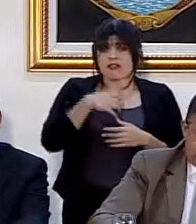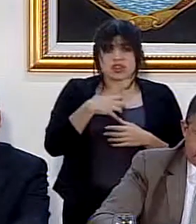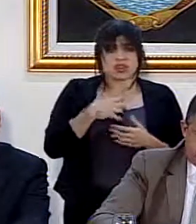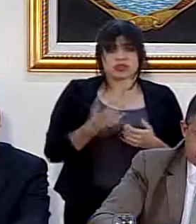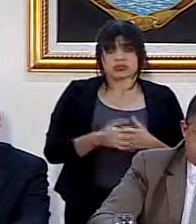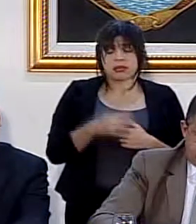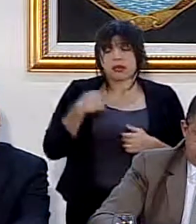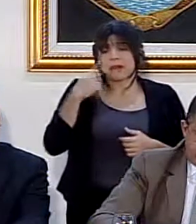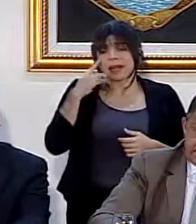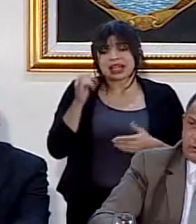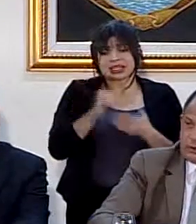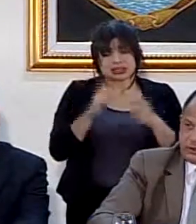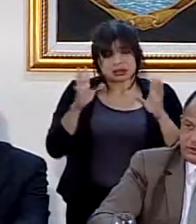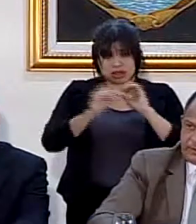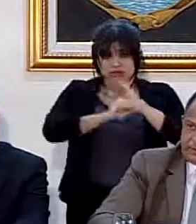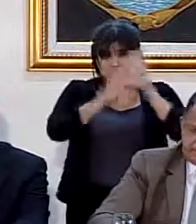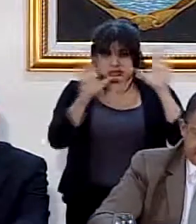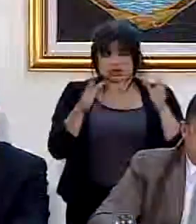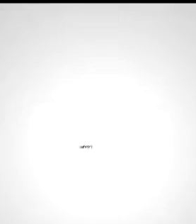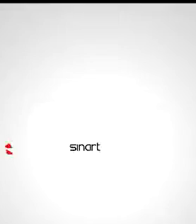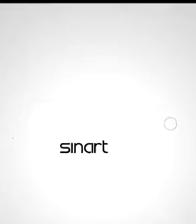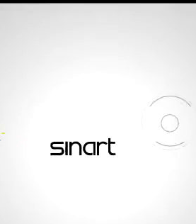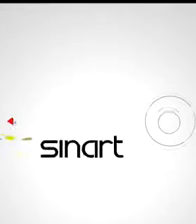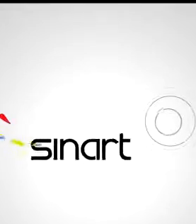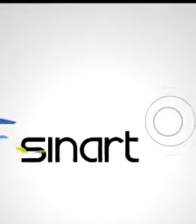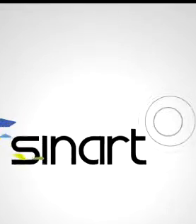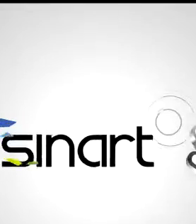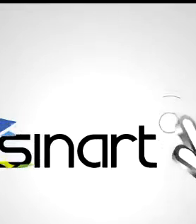Me parece que eso ha quedado claro, lo he dicho ya varias veces.